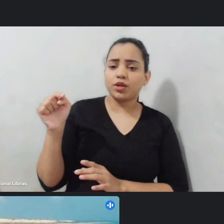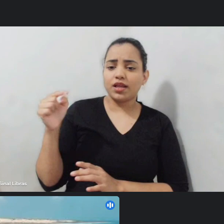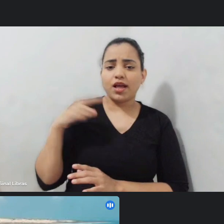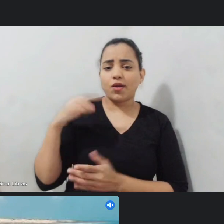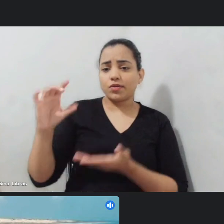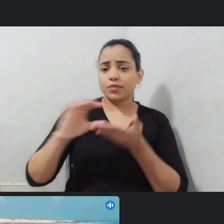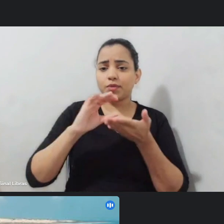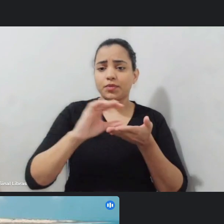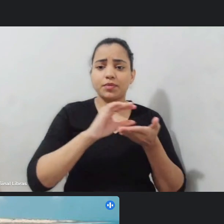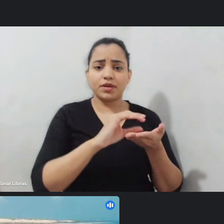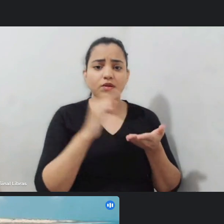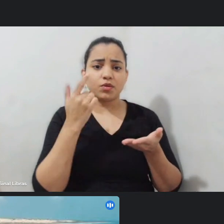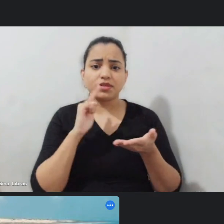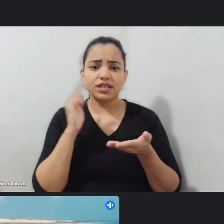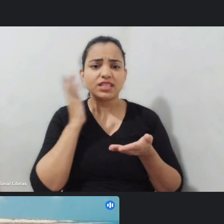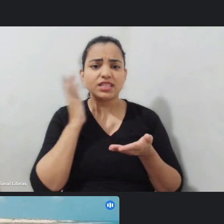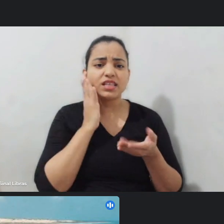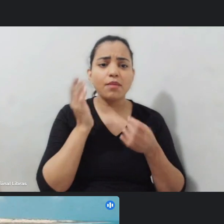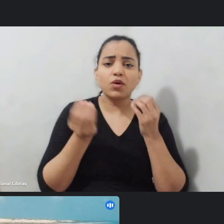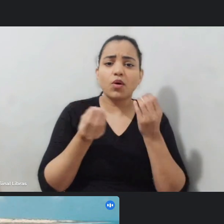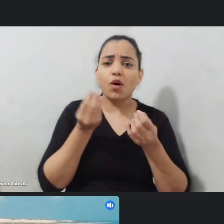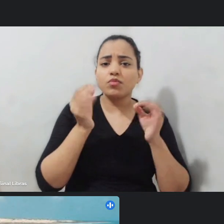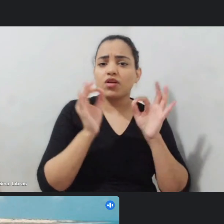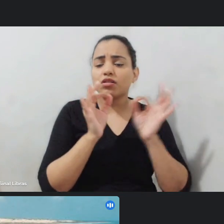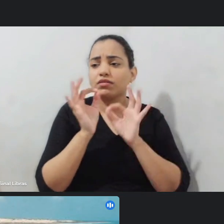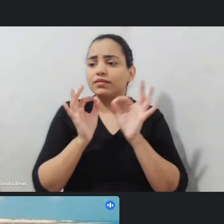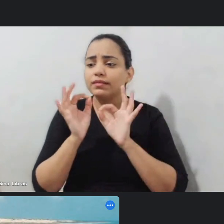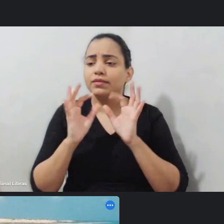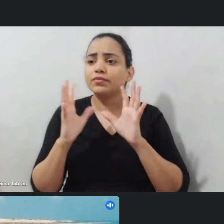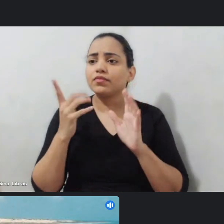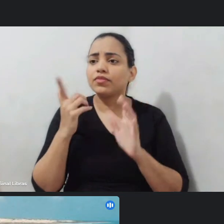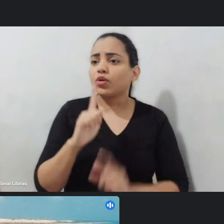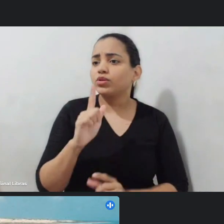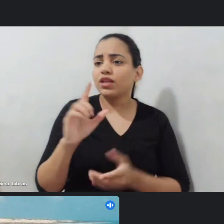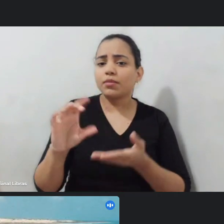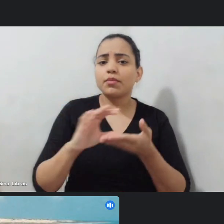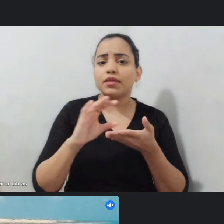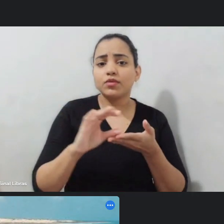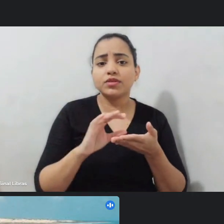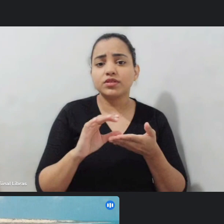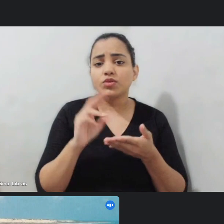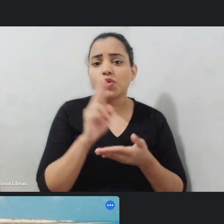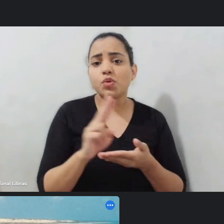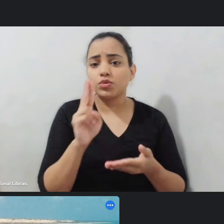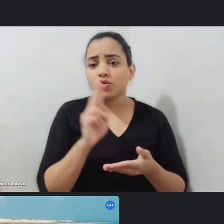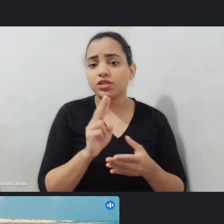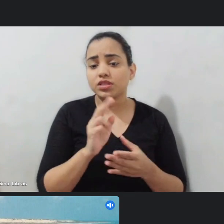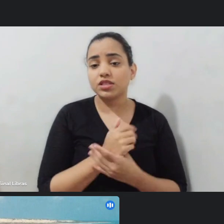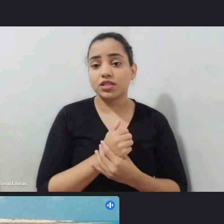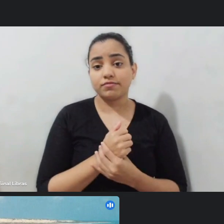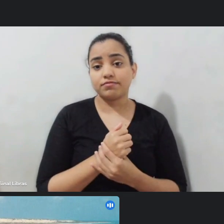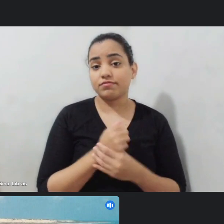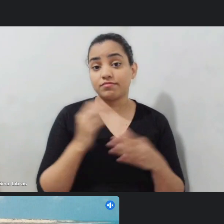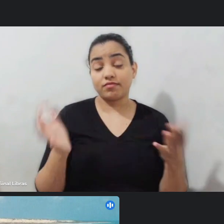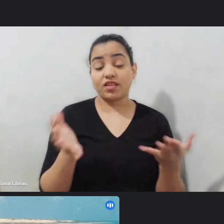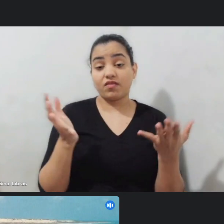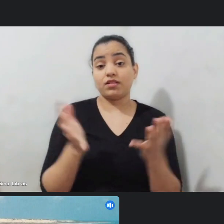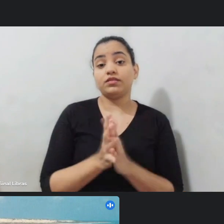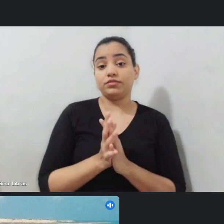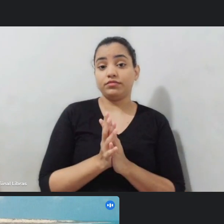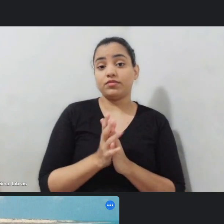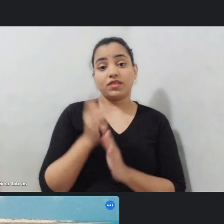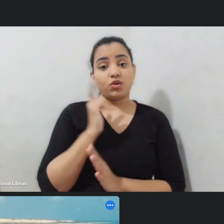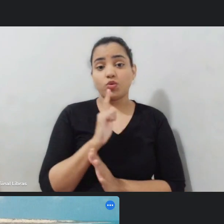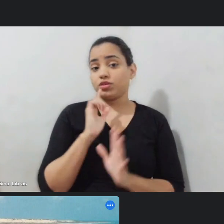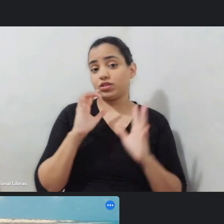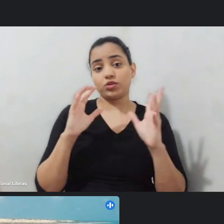das pedras vão conseguem patrocínio usam das suas influências e captam praticamente